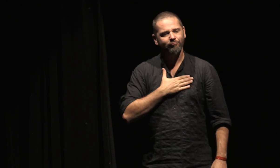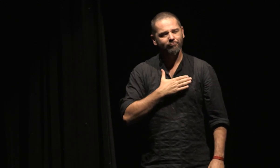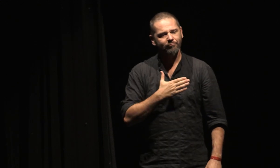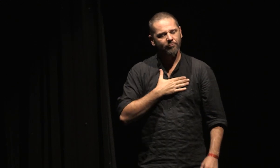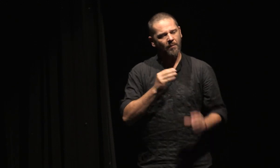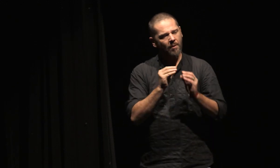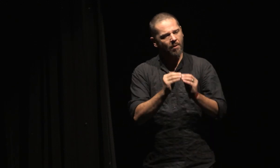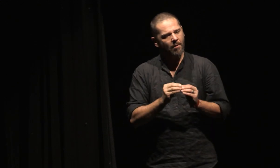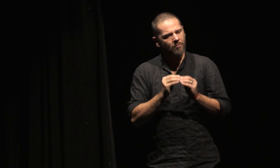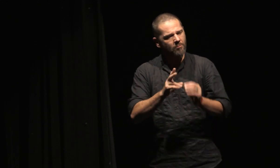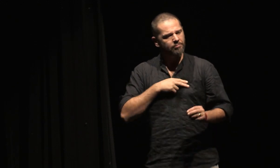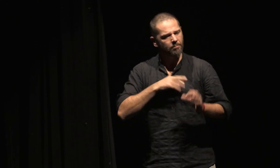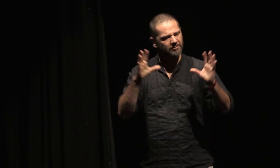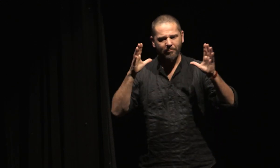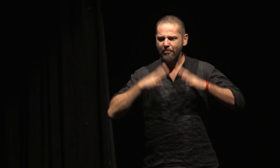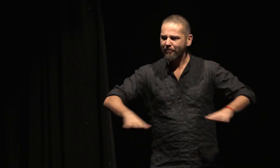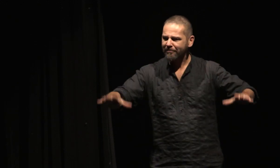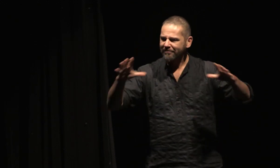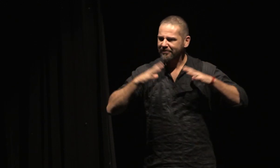un verre de vin, une aventure.